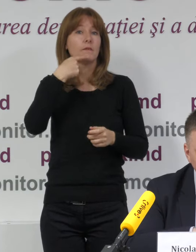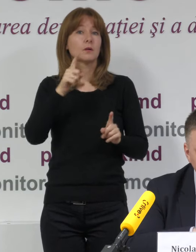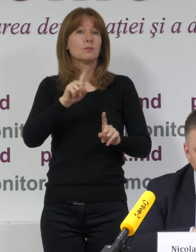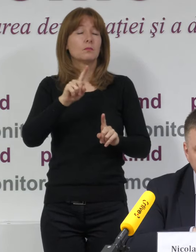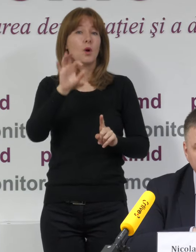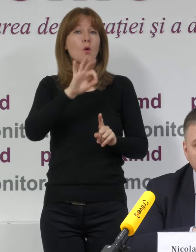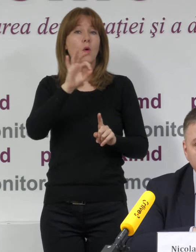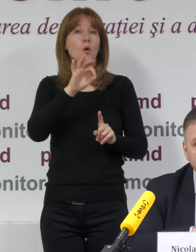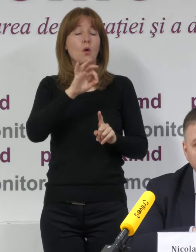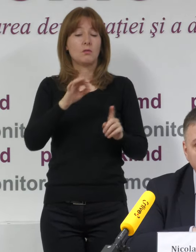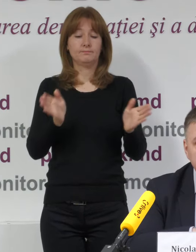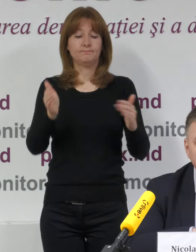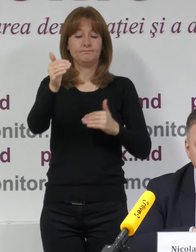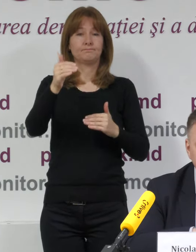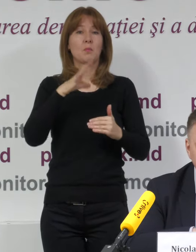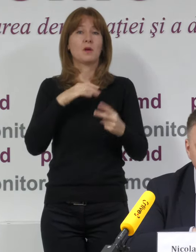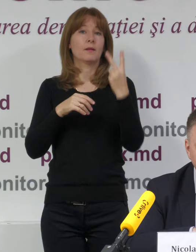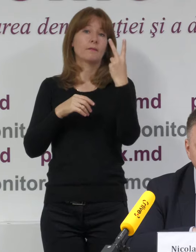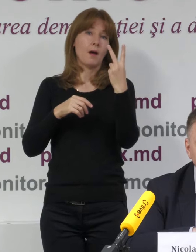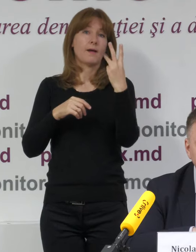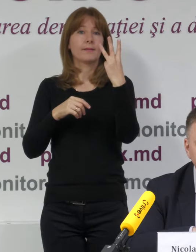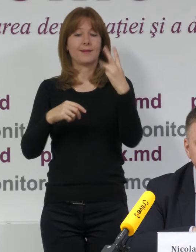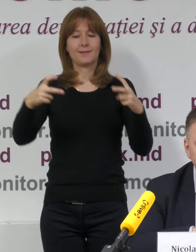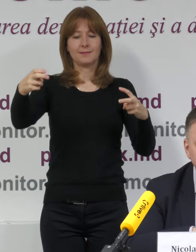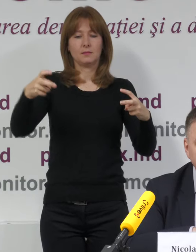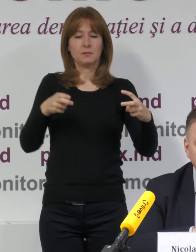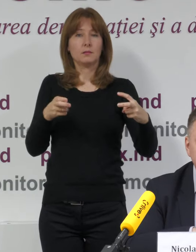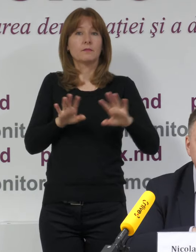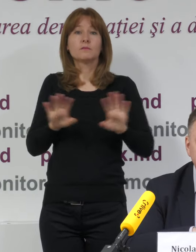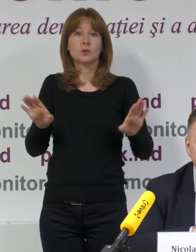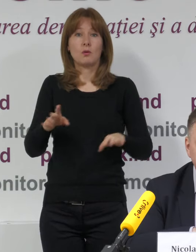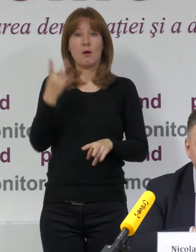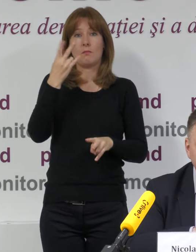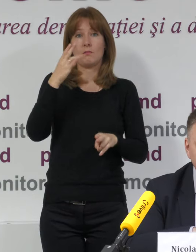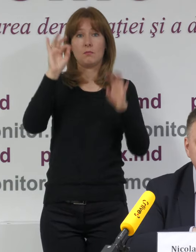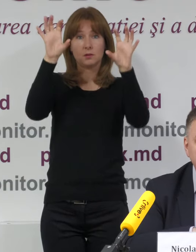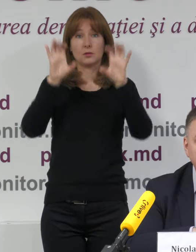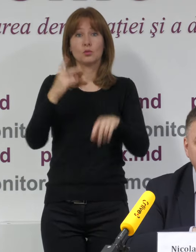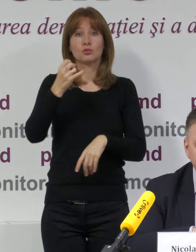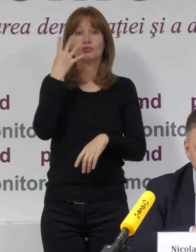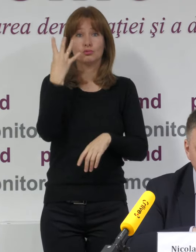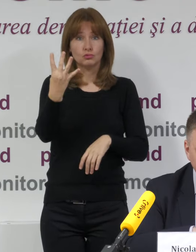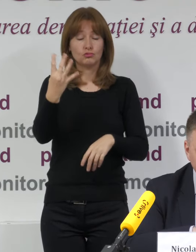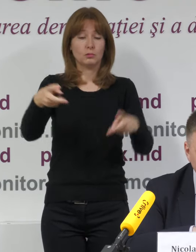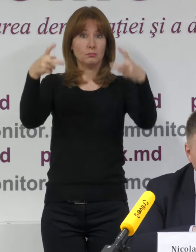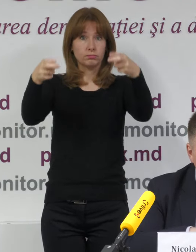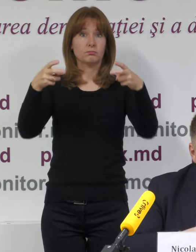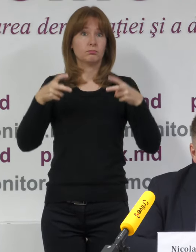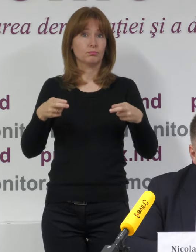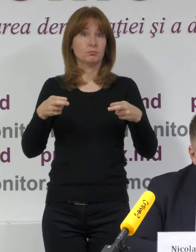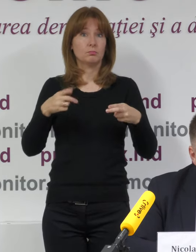bine zis, au fost sigilate cu două sau trei sigili atunci când, iarăși, legislația spune că trebuie să fie patru sigili.